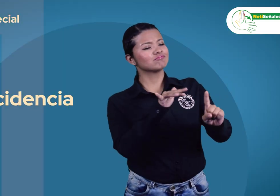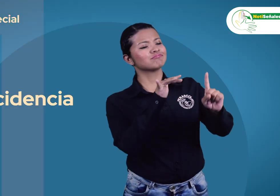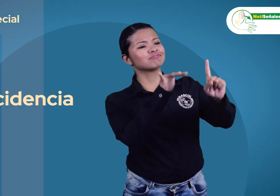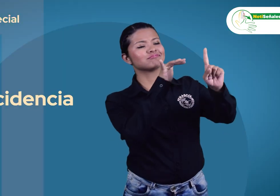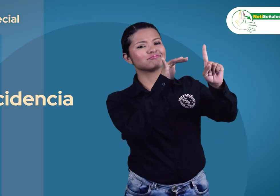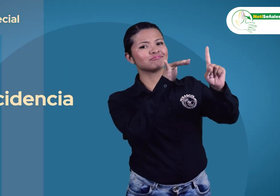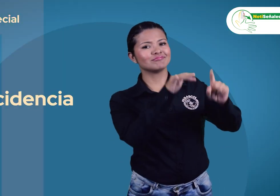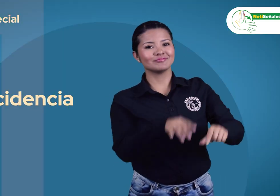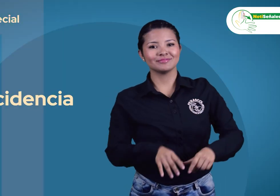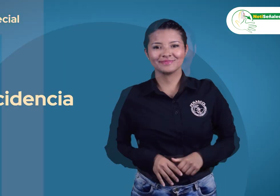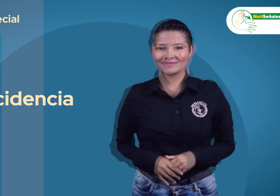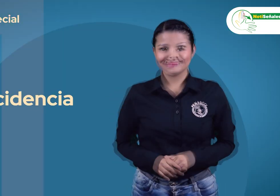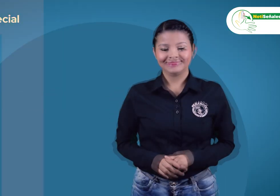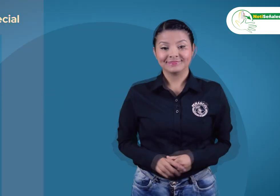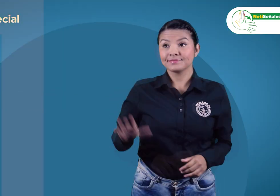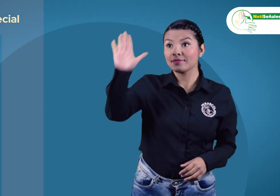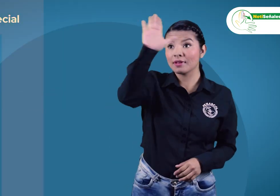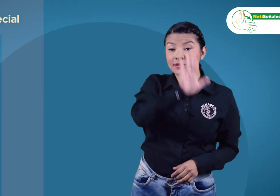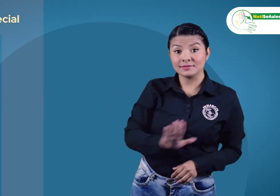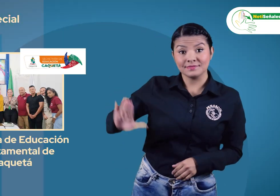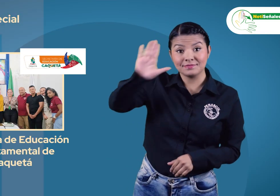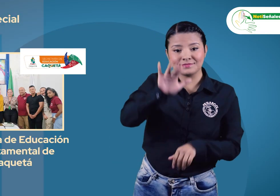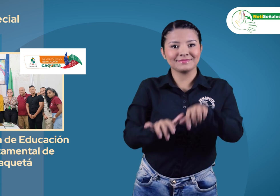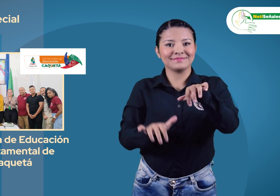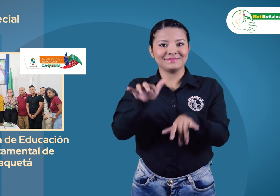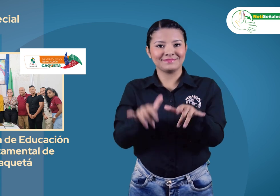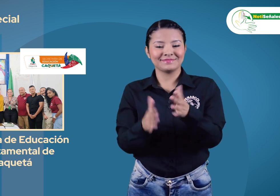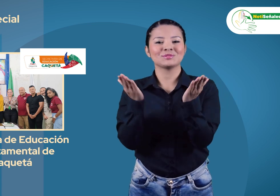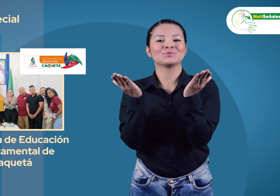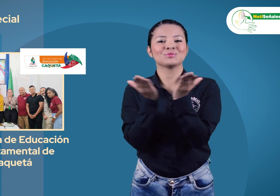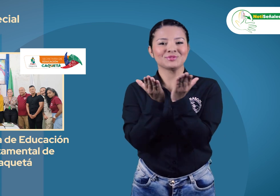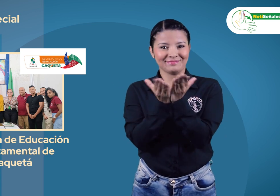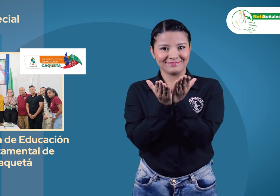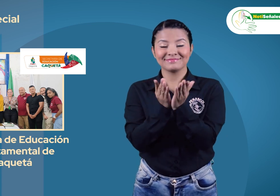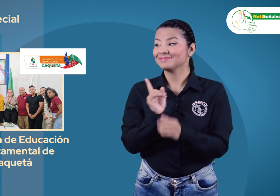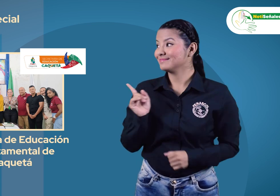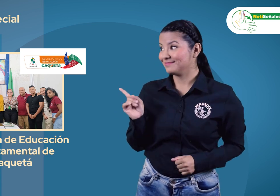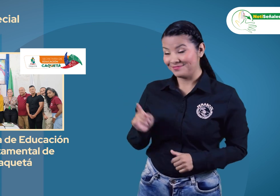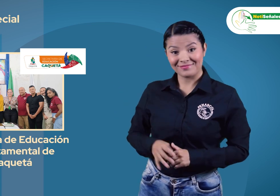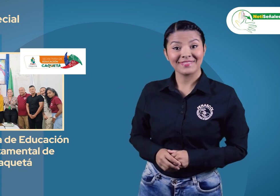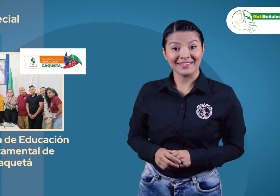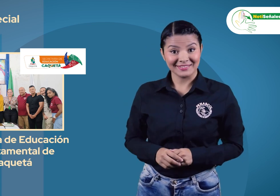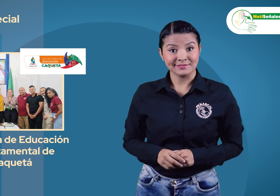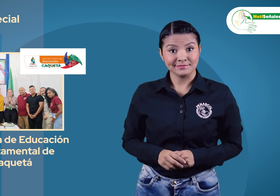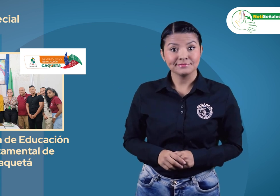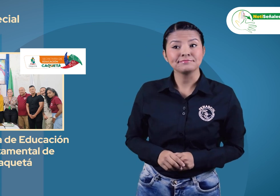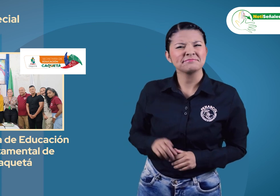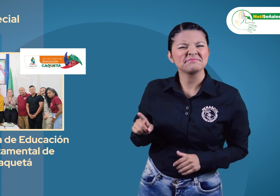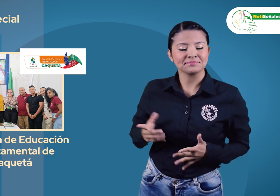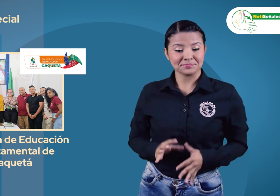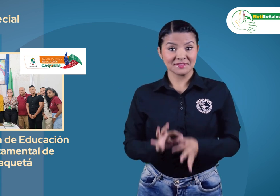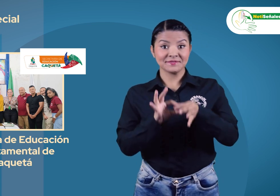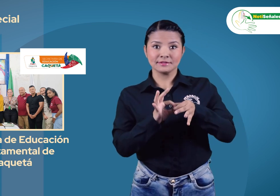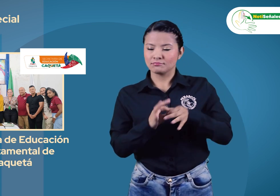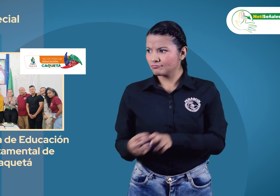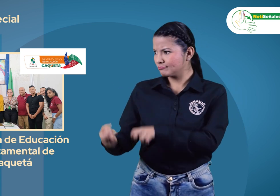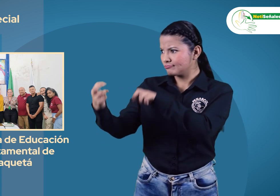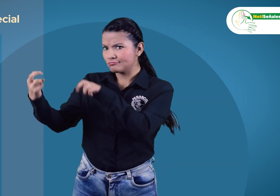incidencia nos reunimos con la secretaría de educación departamental donde se analizaron y plantearon